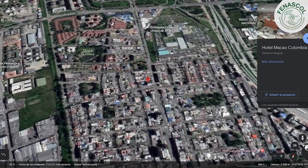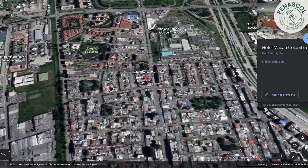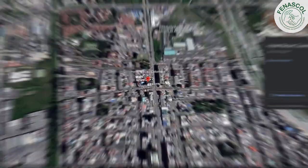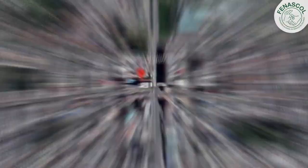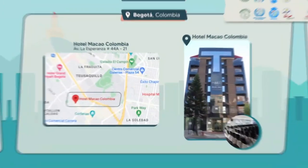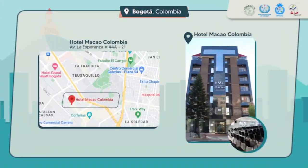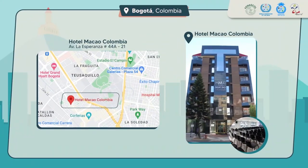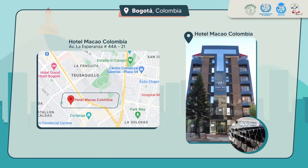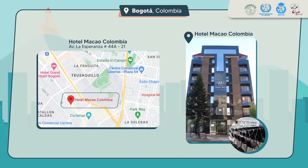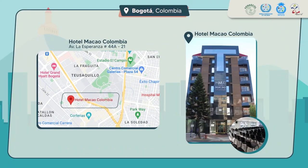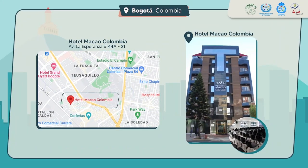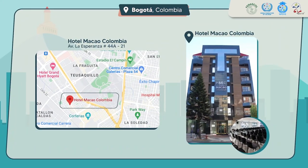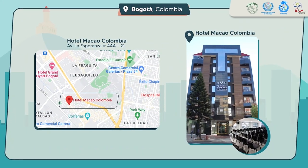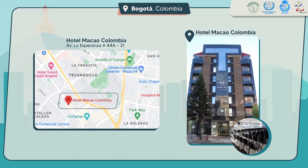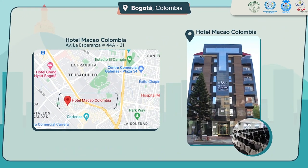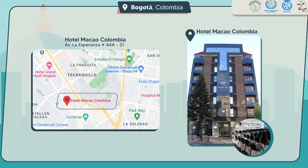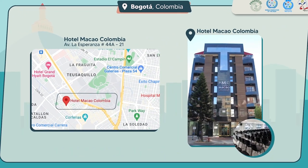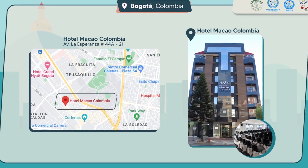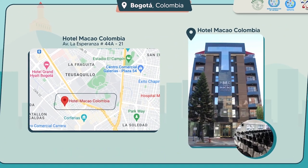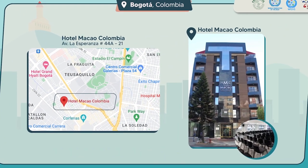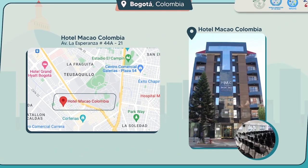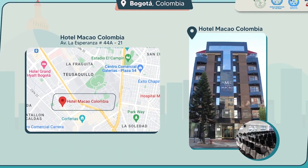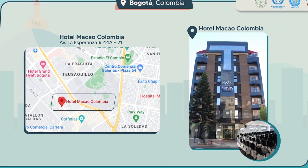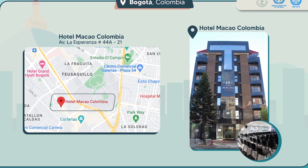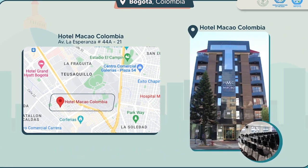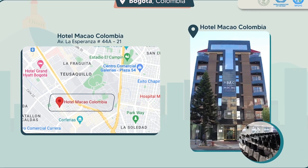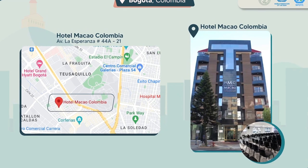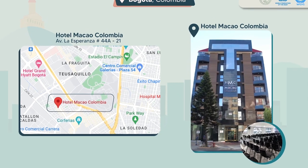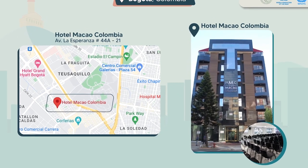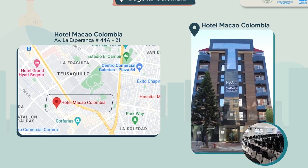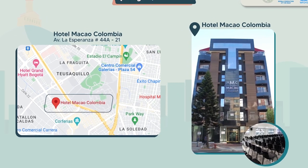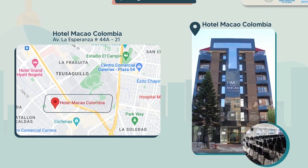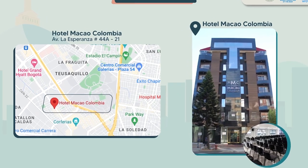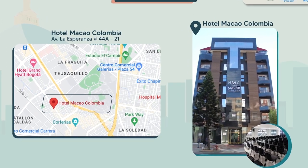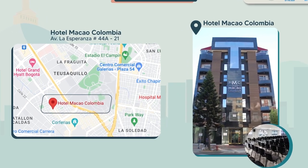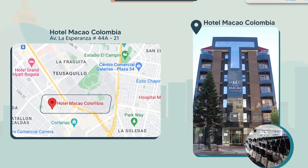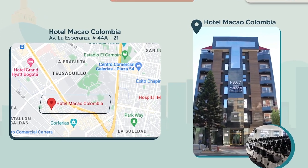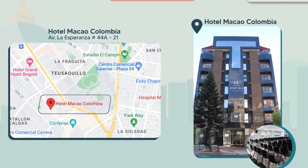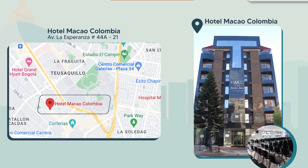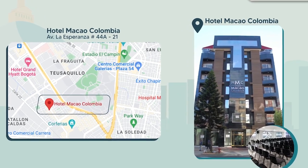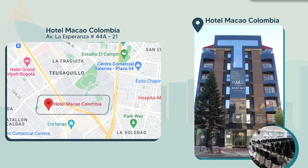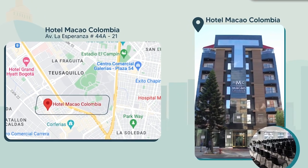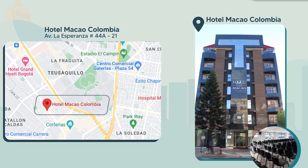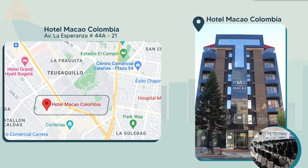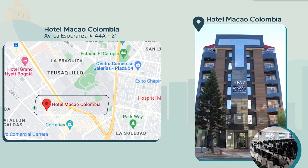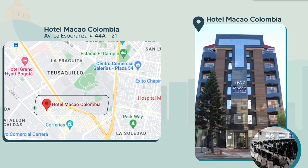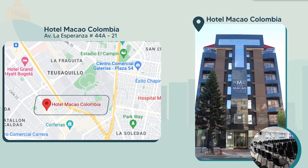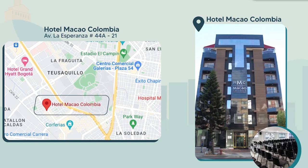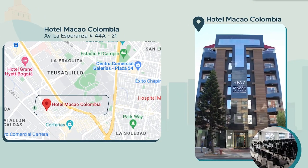Será en el Hotel Macao, Colombia. Su dirección es Avenida La Esperanza, número 44A21, en